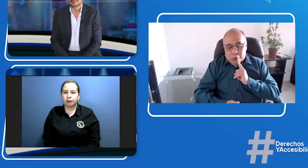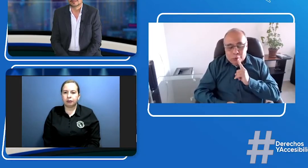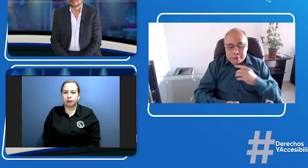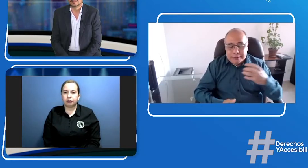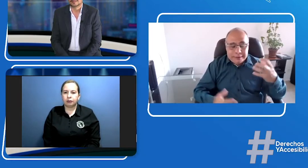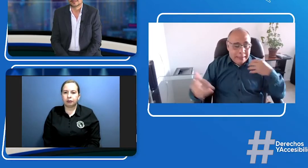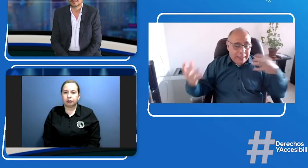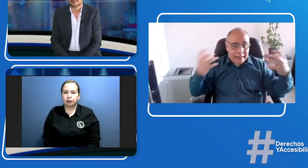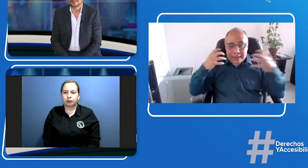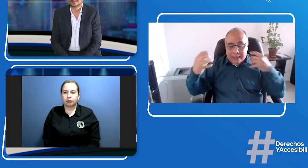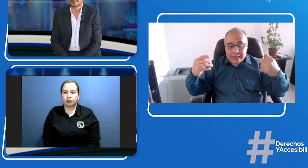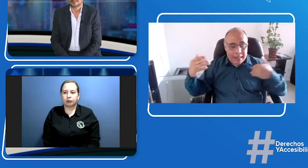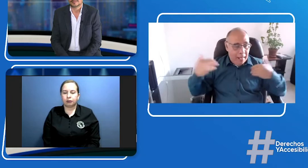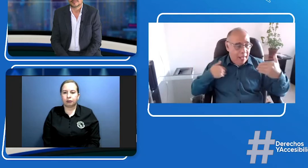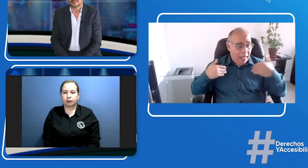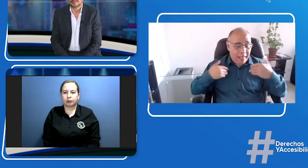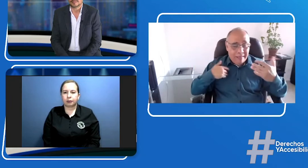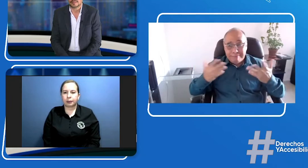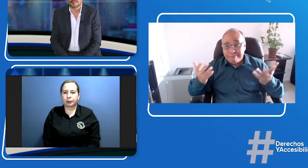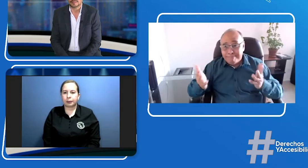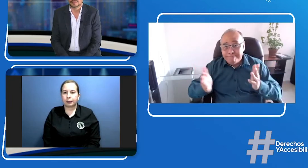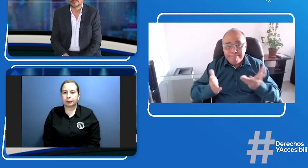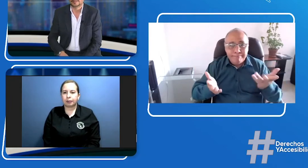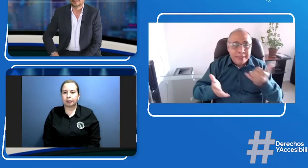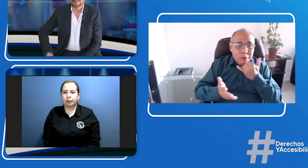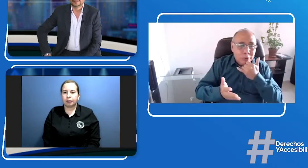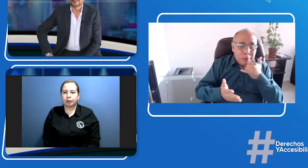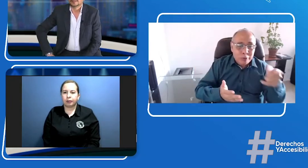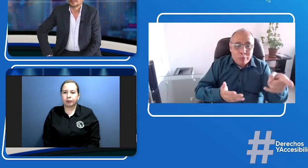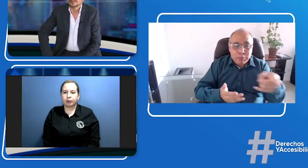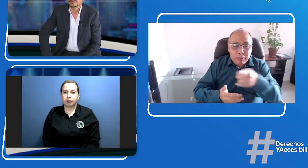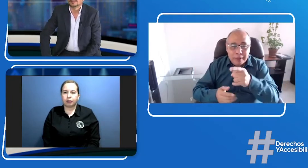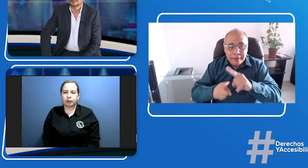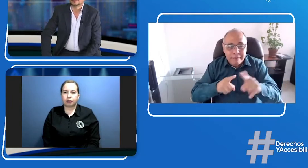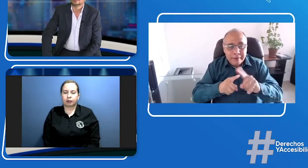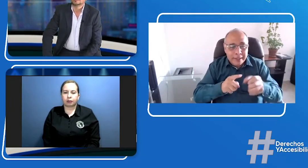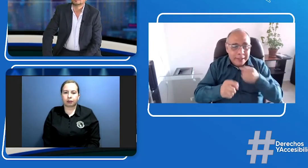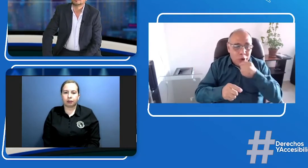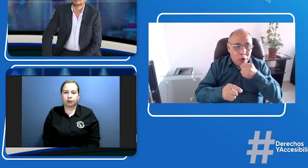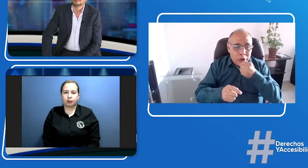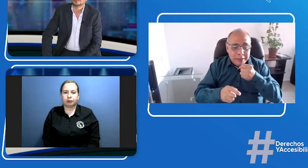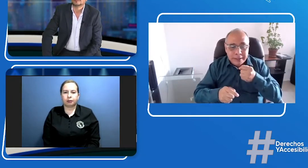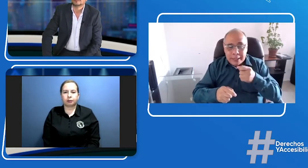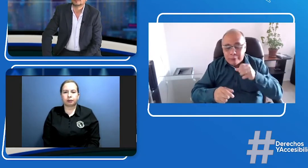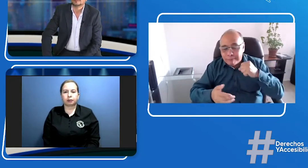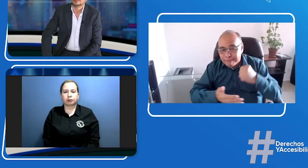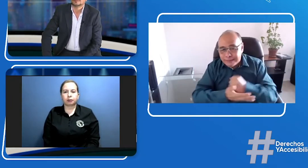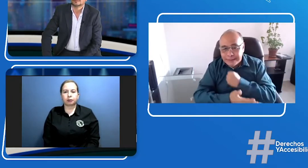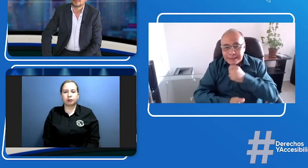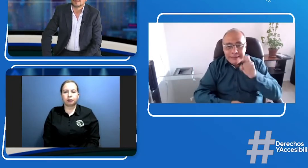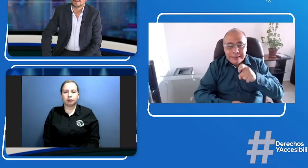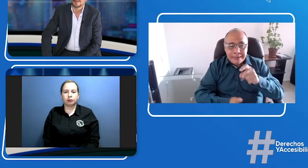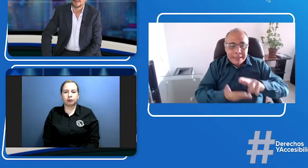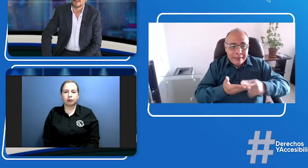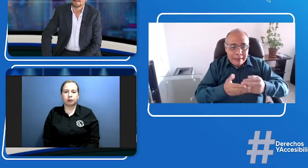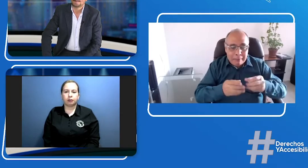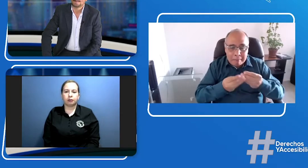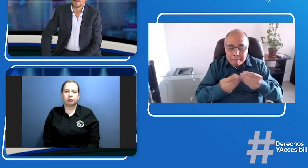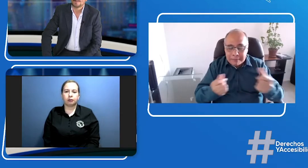porque pues la comunidad sorda sí nos ha dicho mucho a los miembros de la federación que varios de estos noticieros que